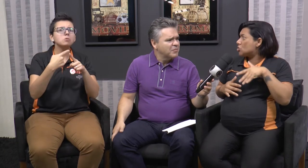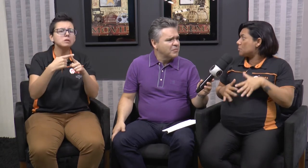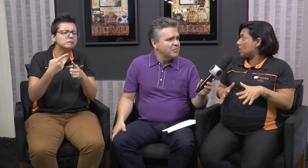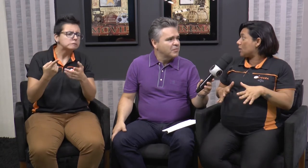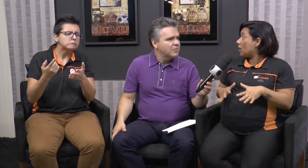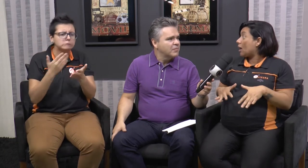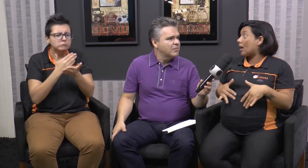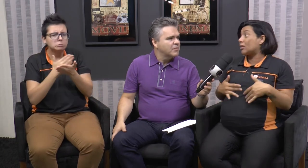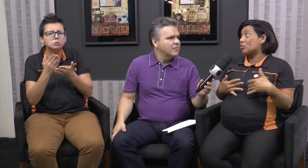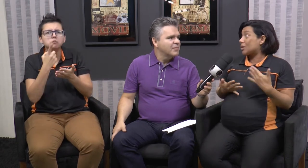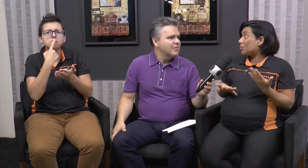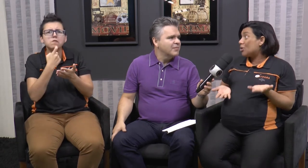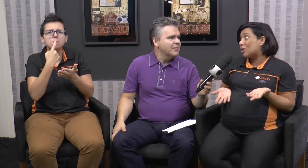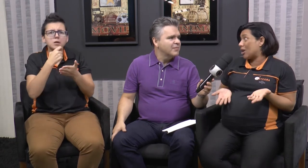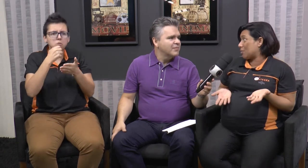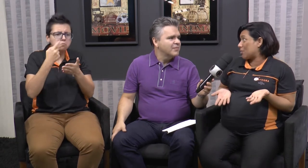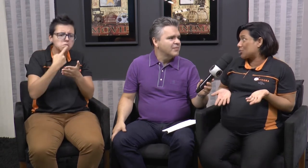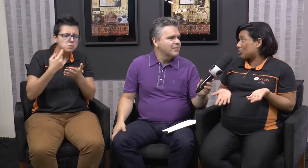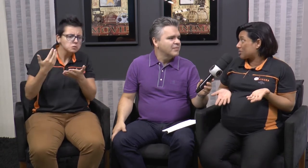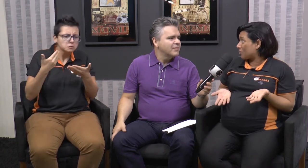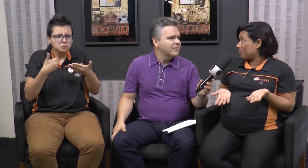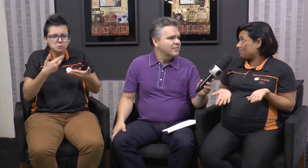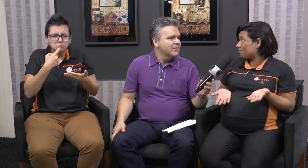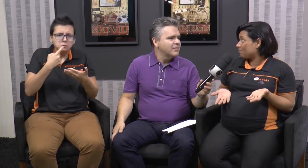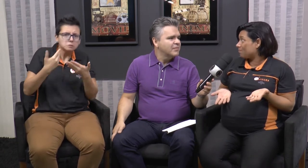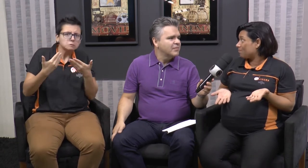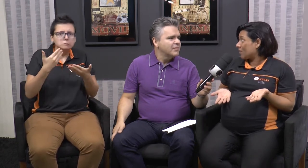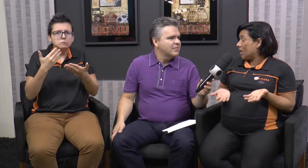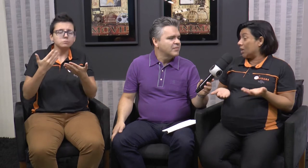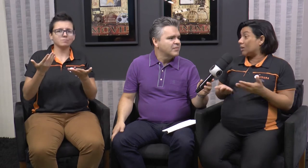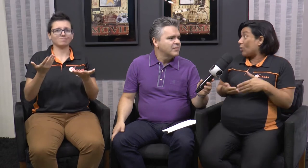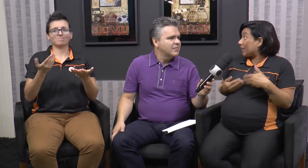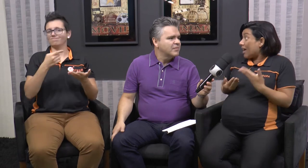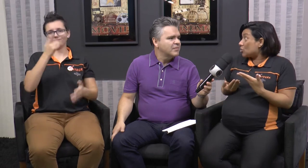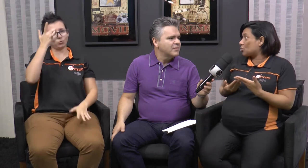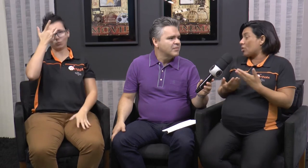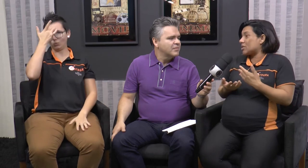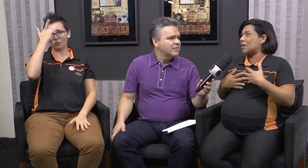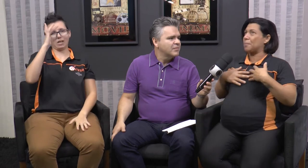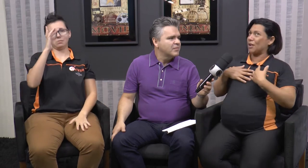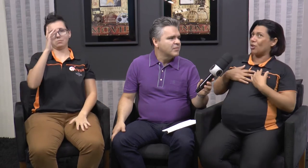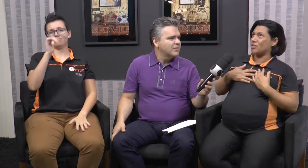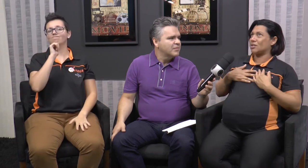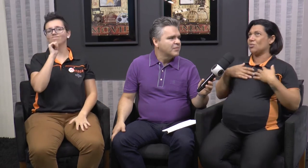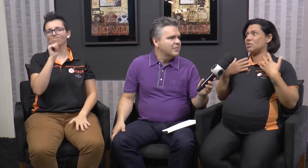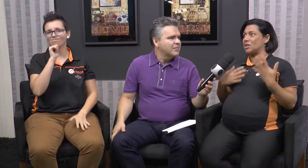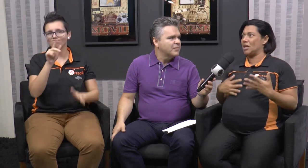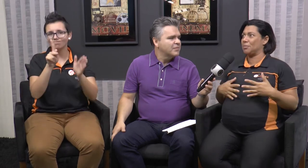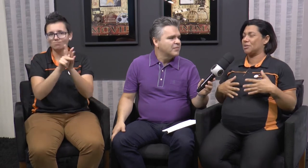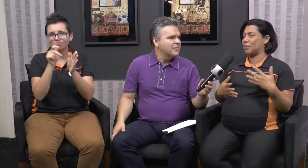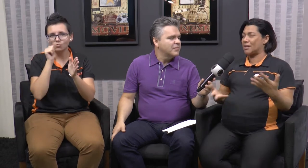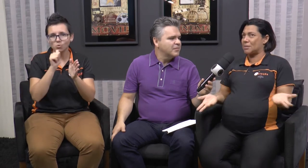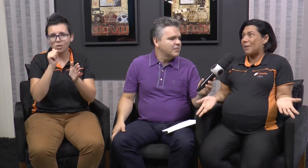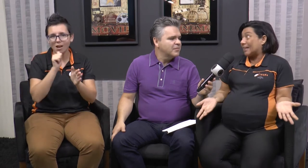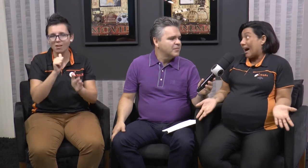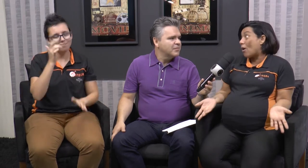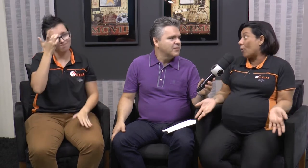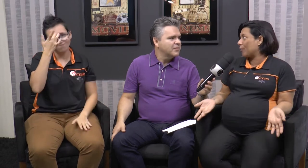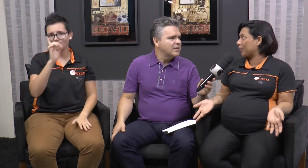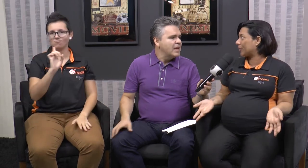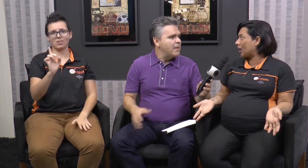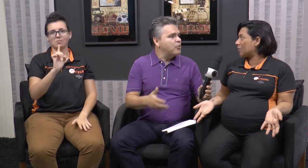sangue de mim. Ela não sabia o que era uma menstruação. Então até isso, coisas que pra nós é tão simples, parece